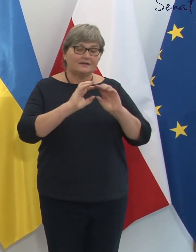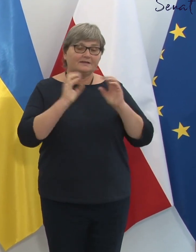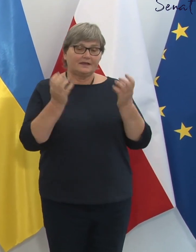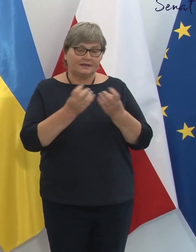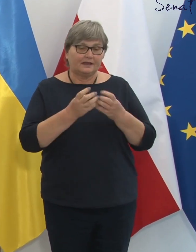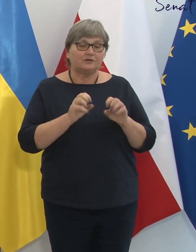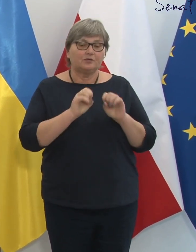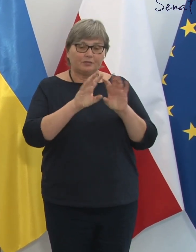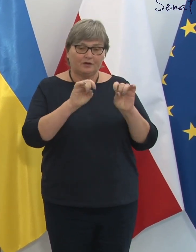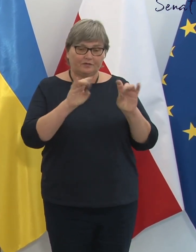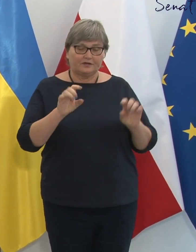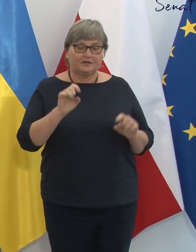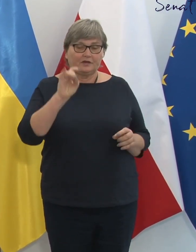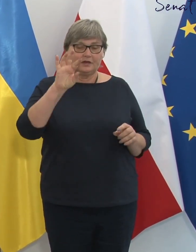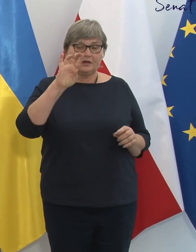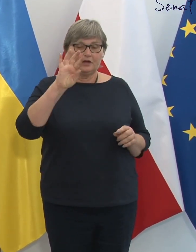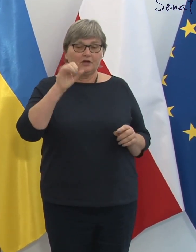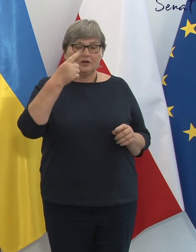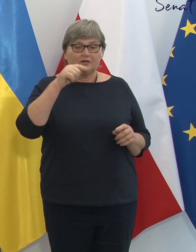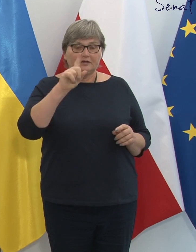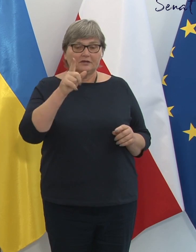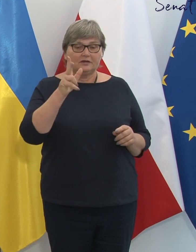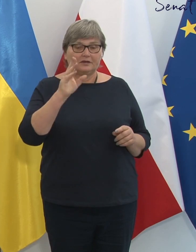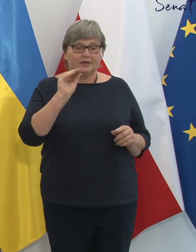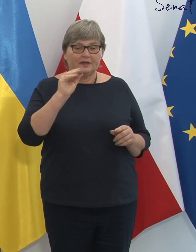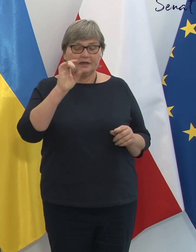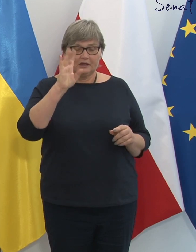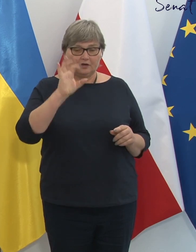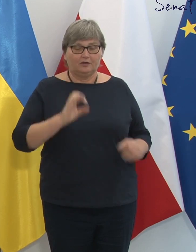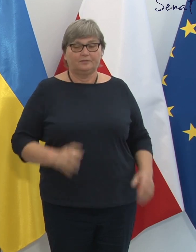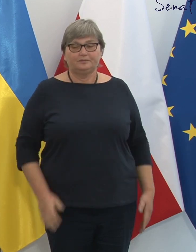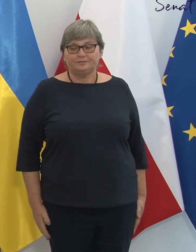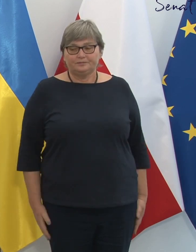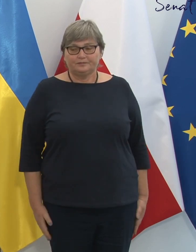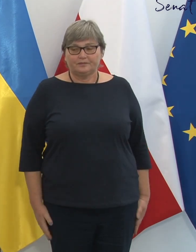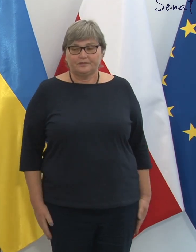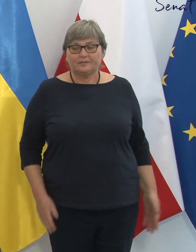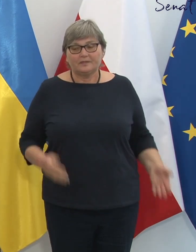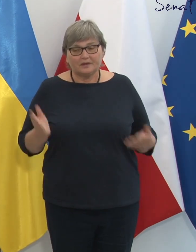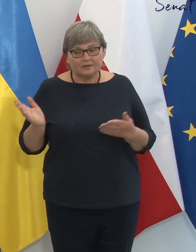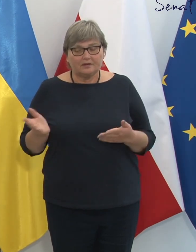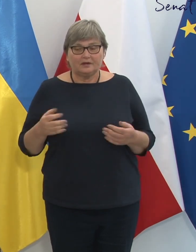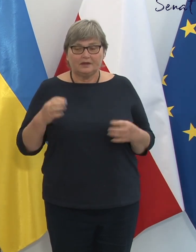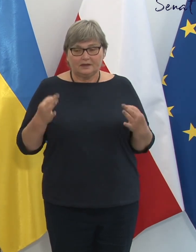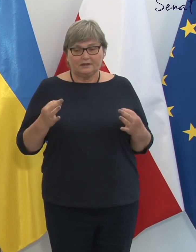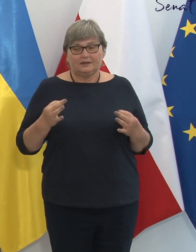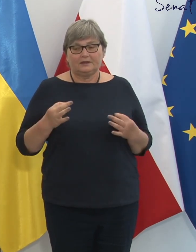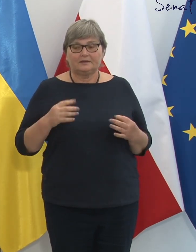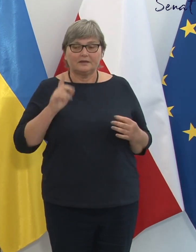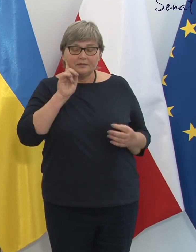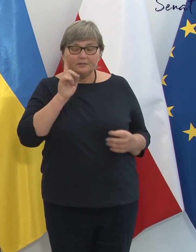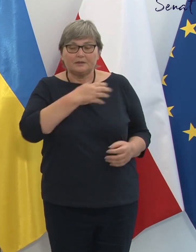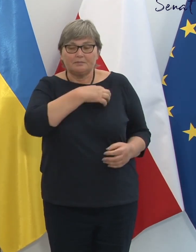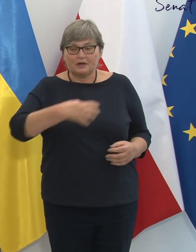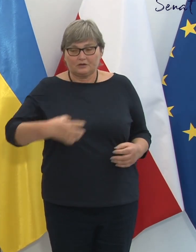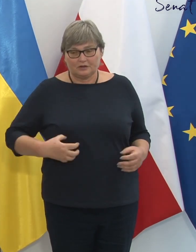przed rozpoczynającym się 51. posiedzeniem Senatu. Uprzyjmie proszę Pana Marszałka o zabranie głosu.